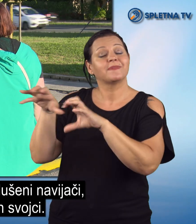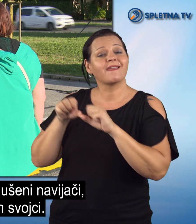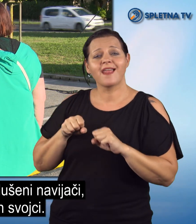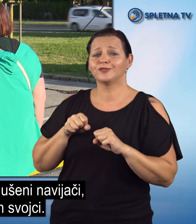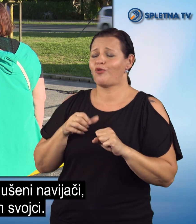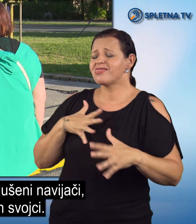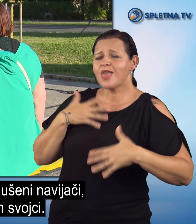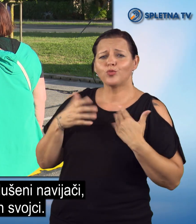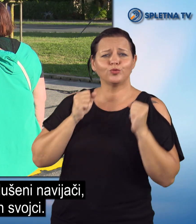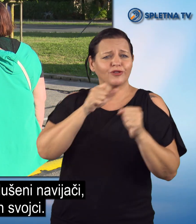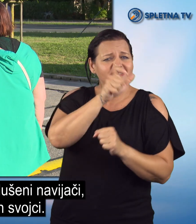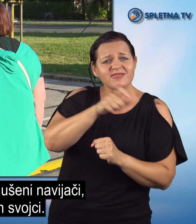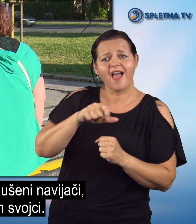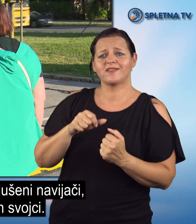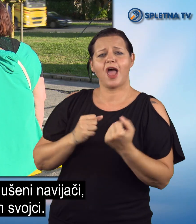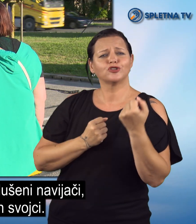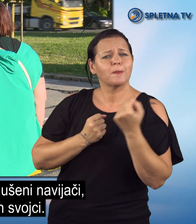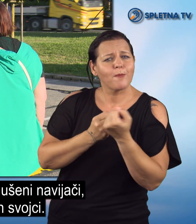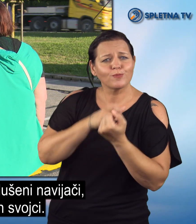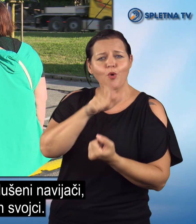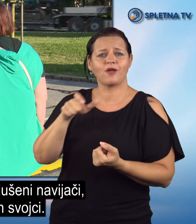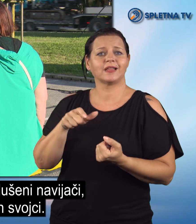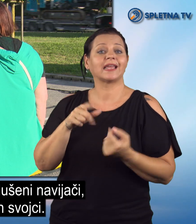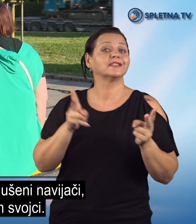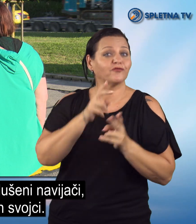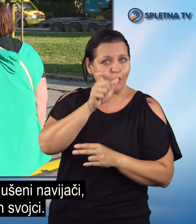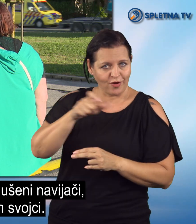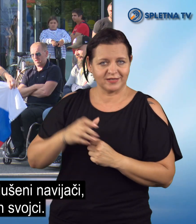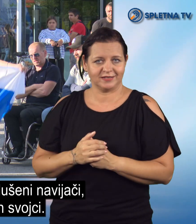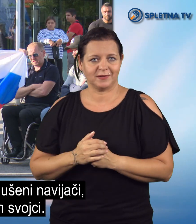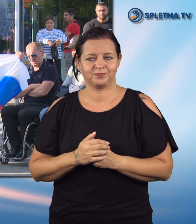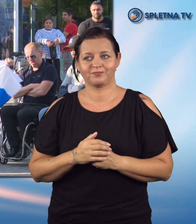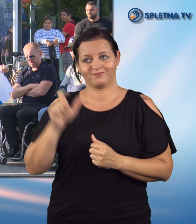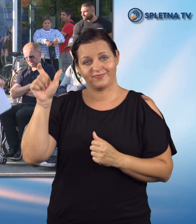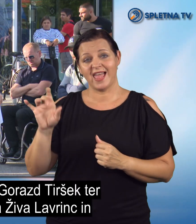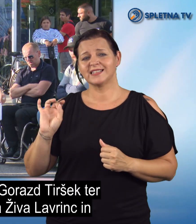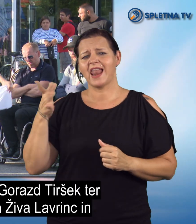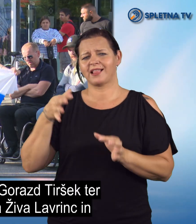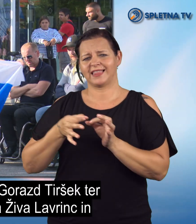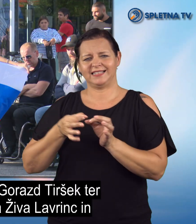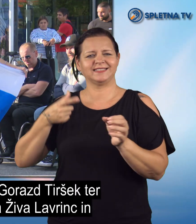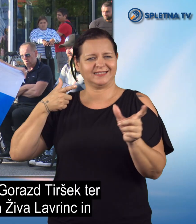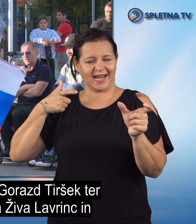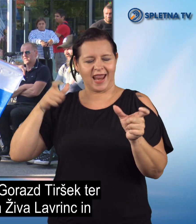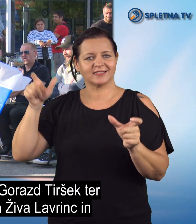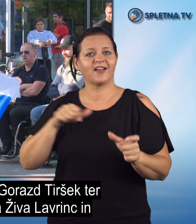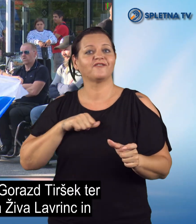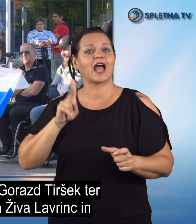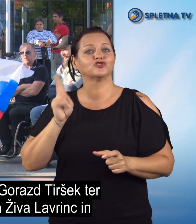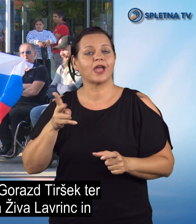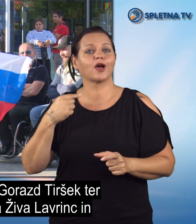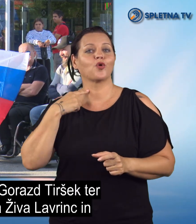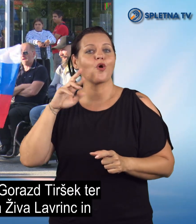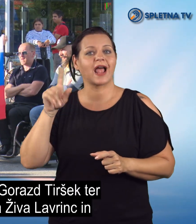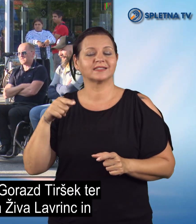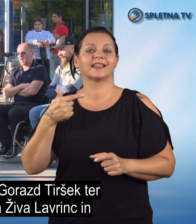Sprejeli so jih navdušeni navijači, podporniki in svojci. Zlati Strelec, Franček